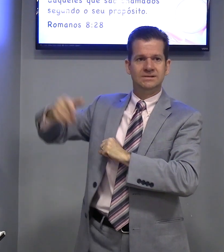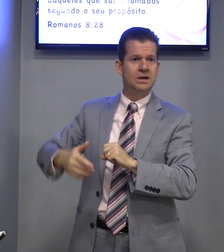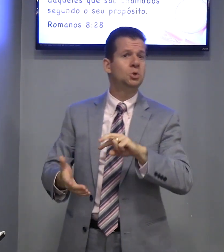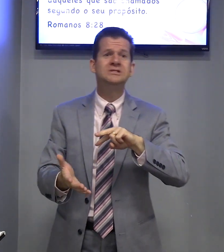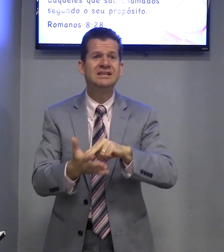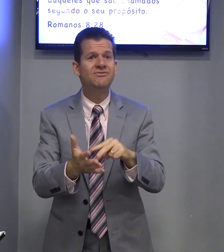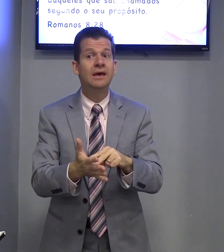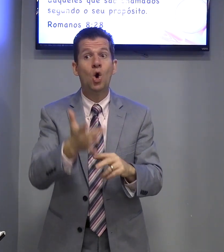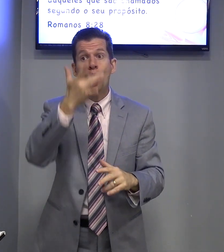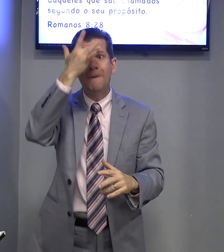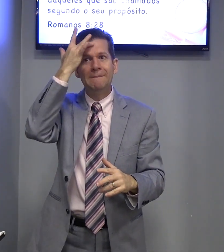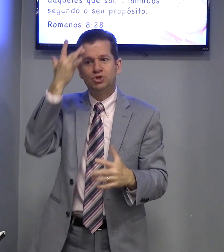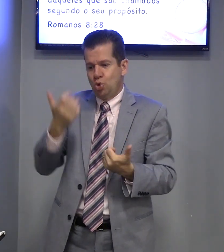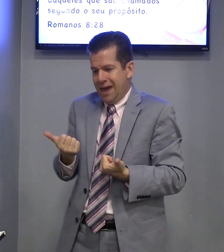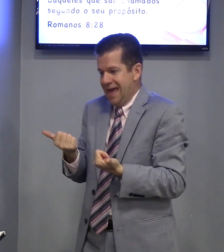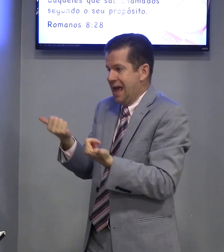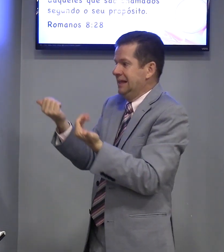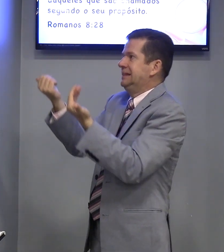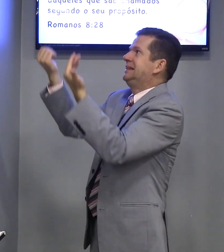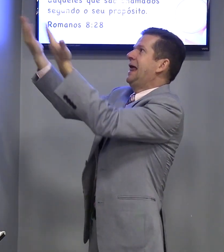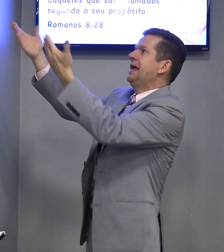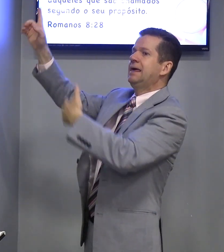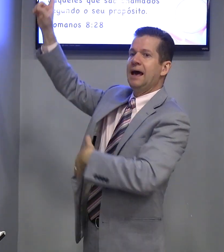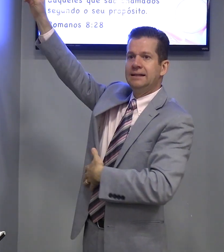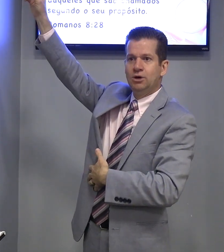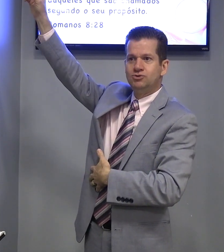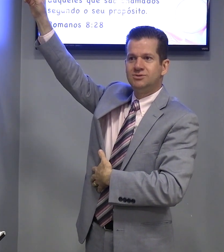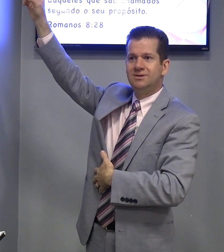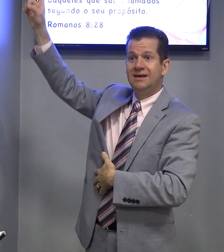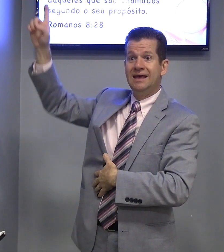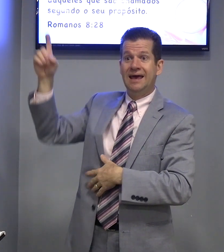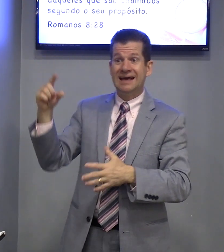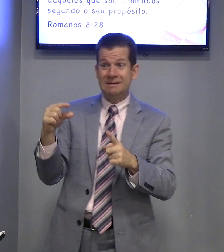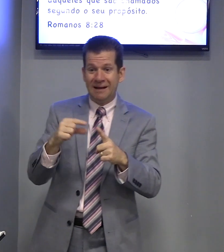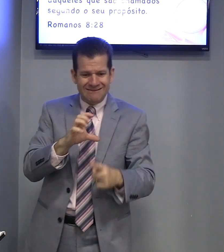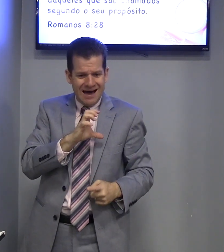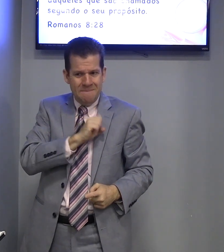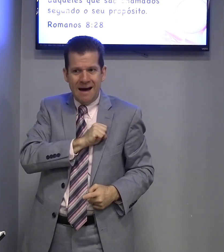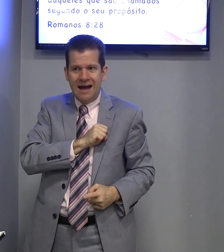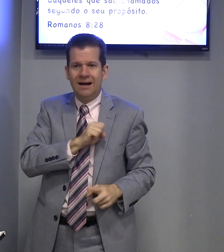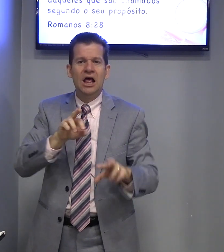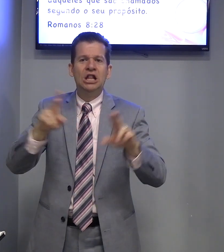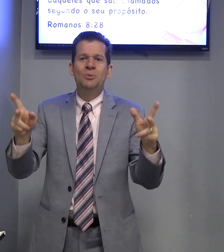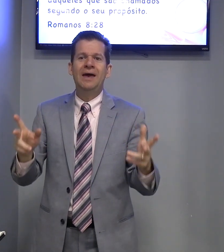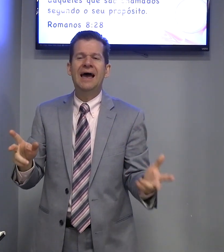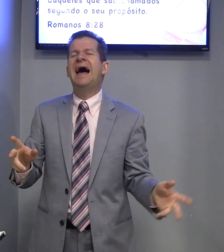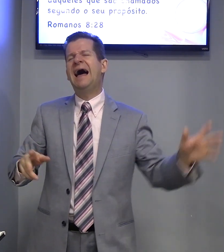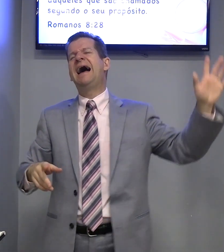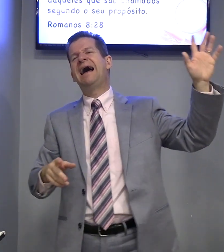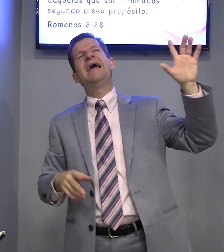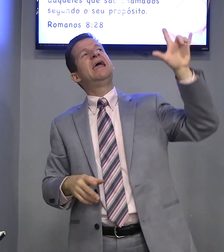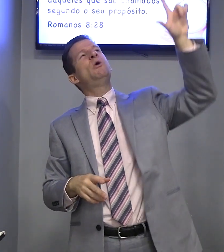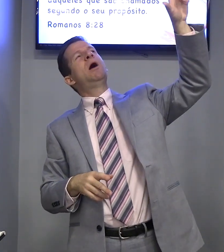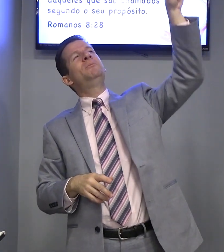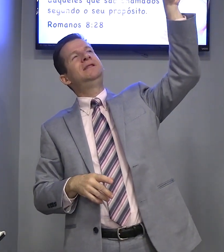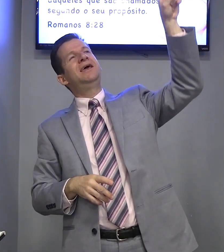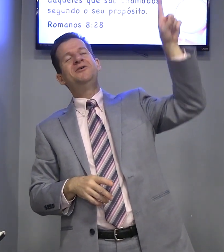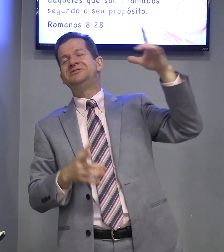Certo? Significa. Uma pessoa entregue a Deus. Essa palavra amar, não é... Ah, eu amo Deus.